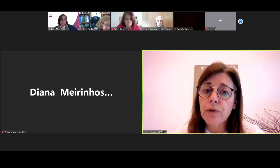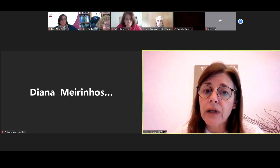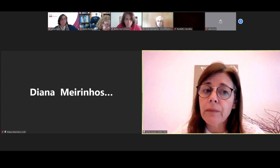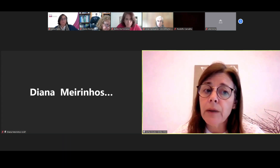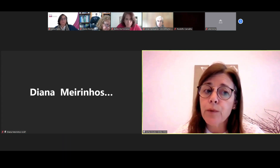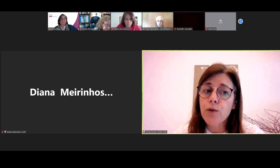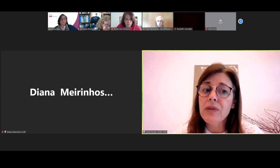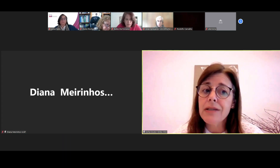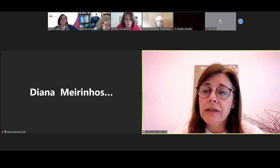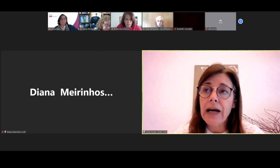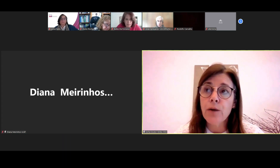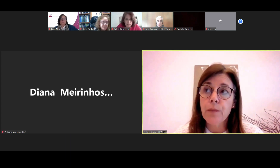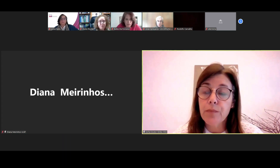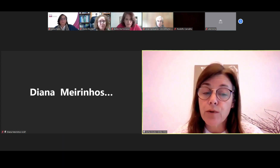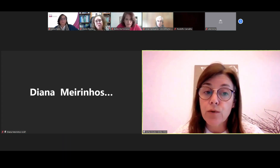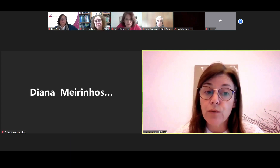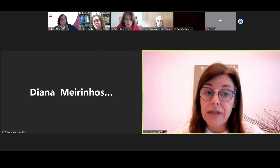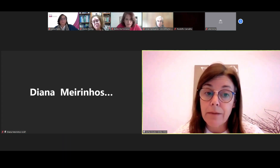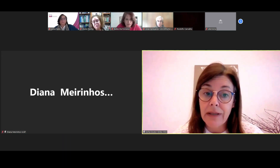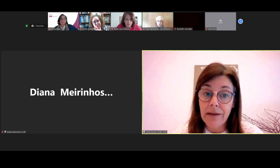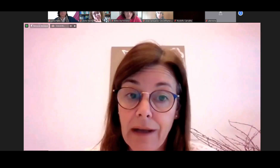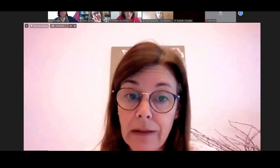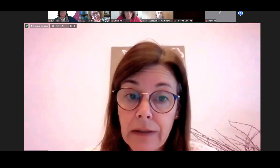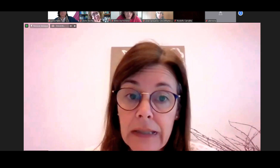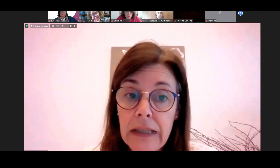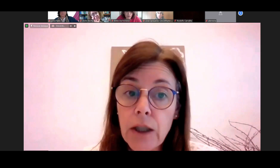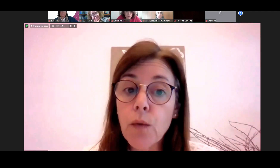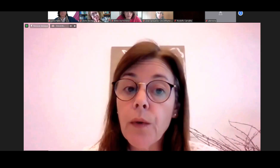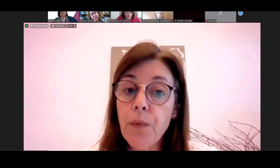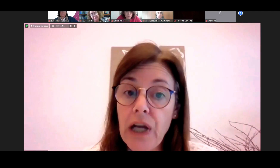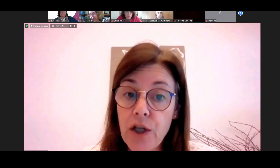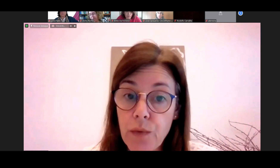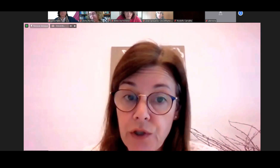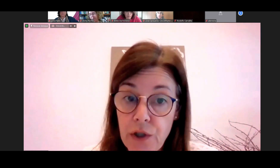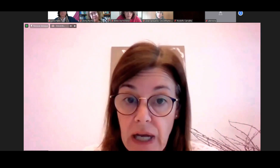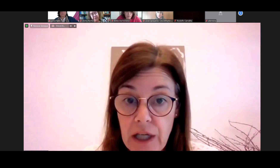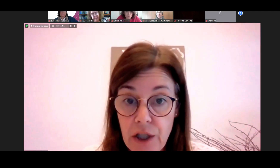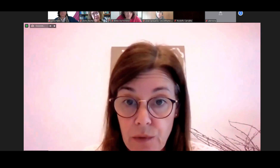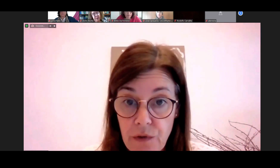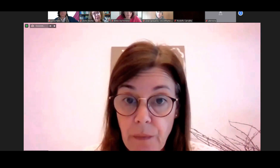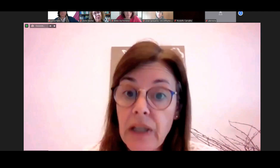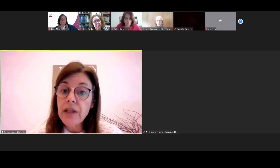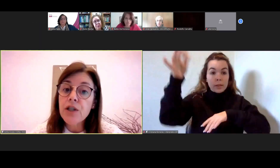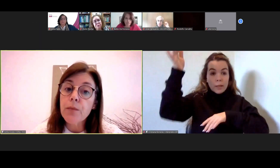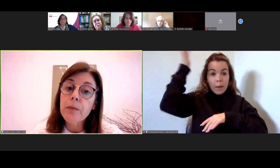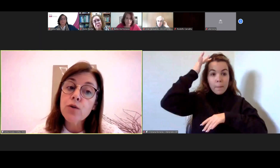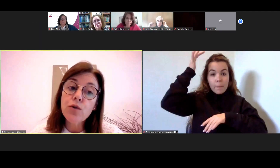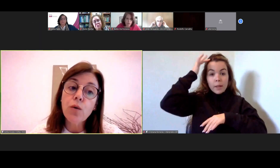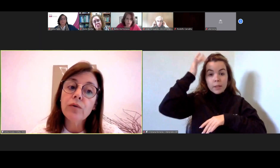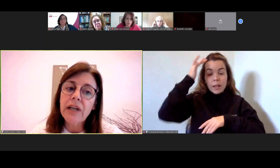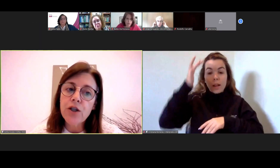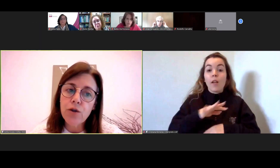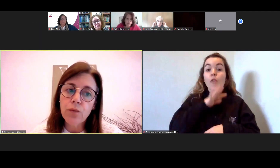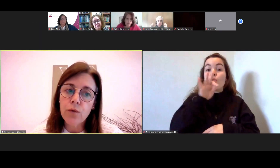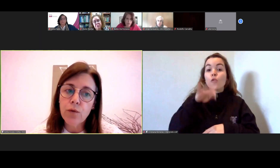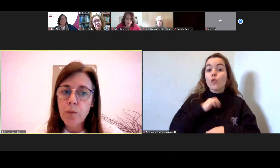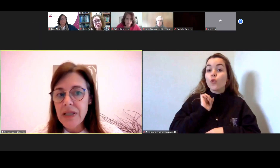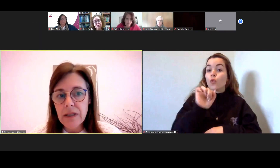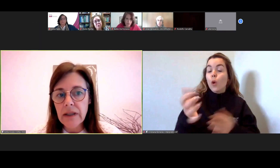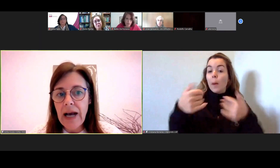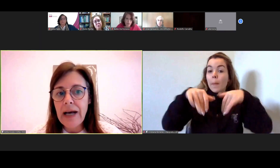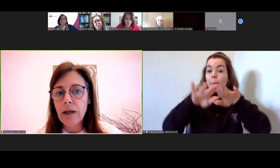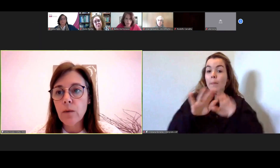cinco anos um programa de apoio domiciliário para pessoas com doença mental com apoio às suas famílias mas no seu contexto